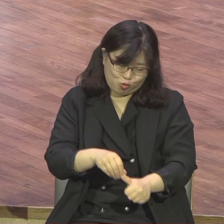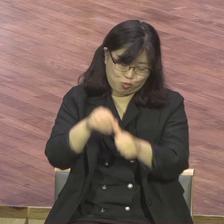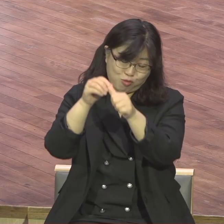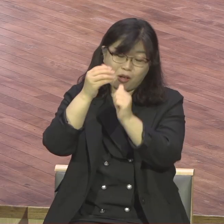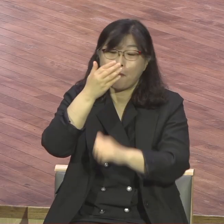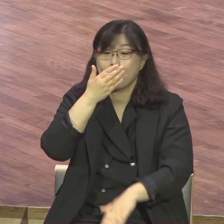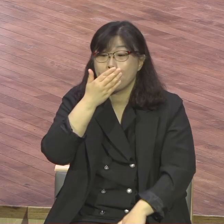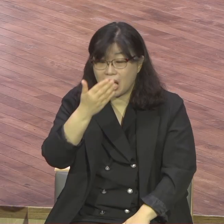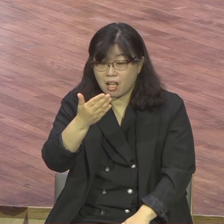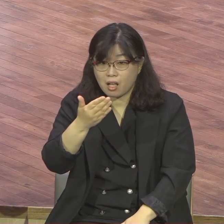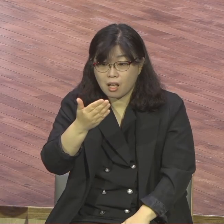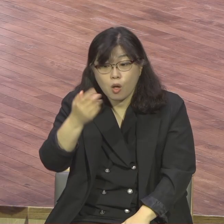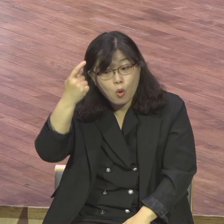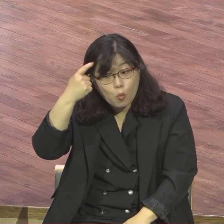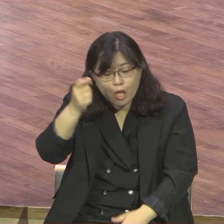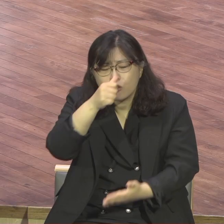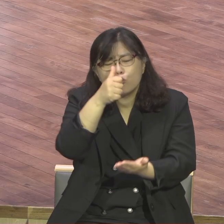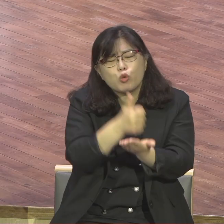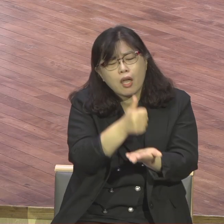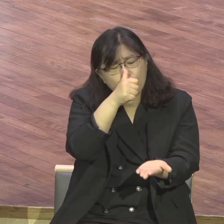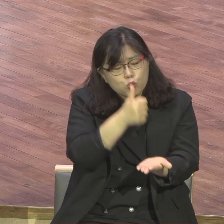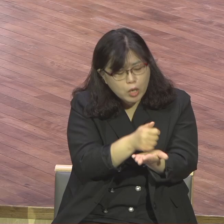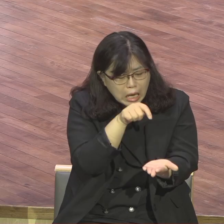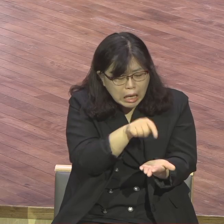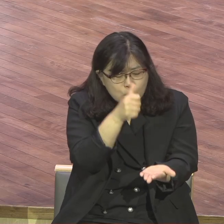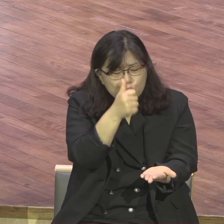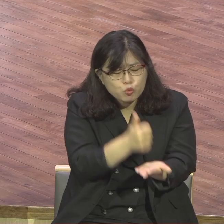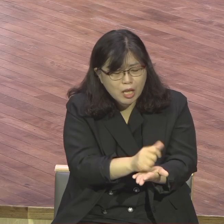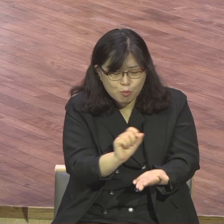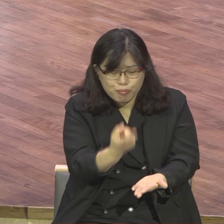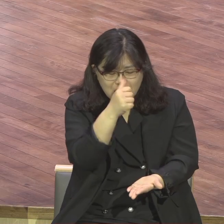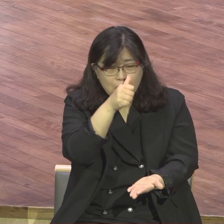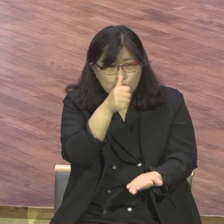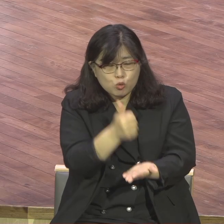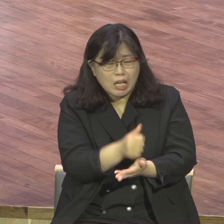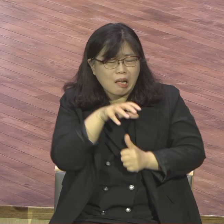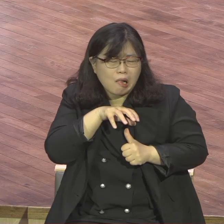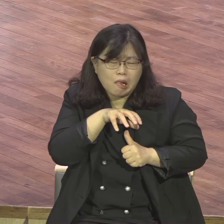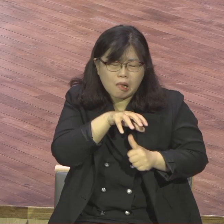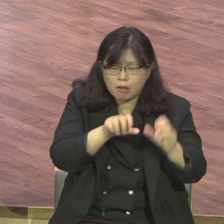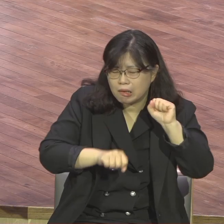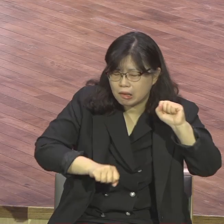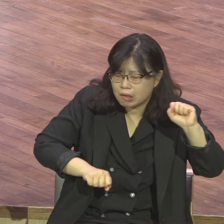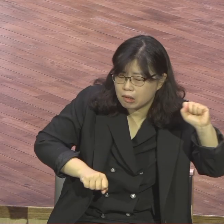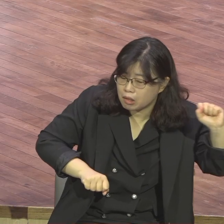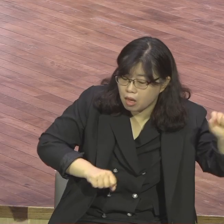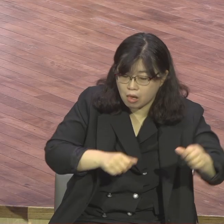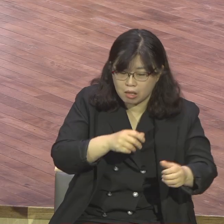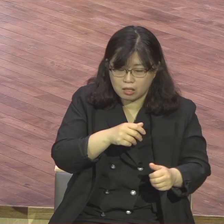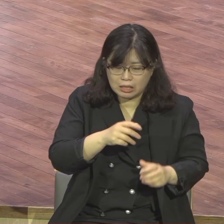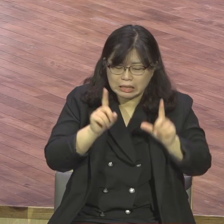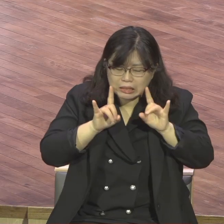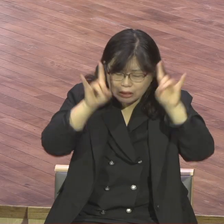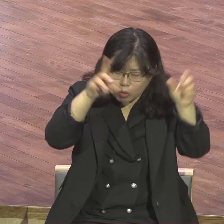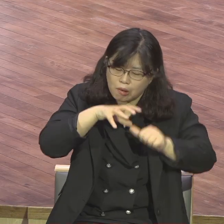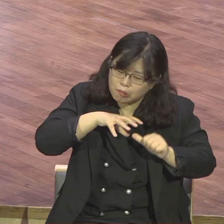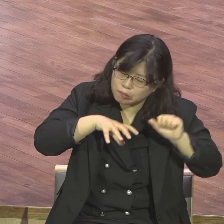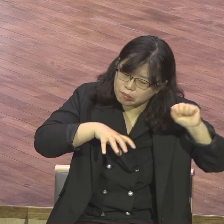문제거든요 하나님과 관계, 모든 관계, 관계 이 죄 문제, 이 죄 문제를 예수께서